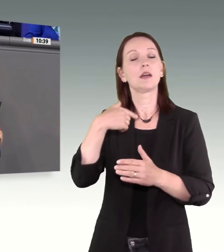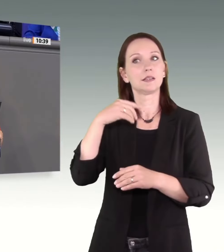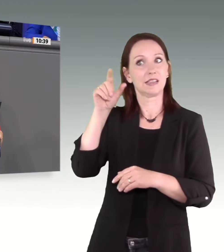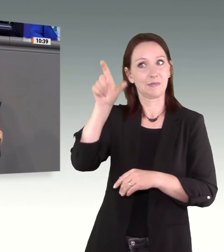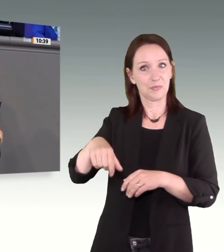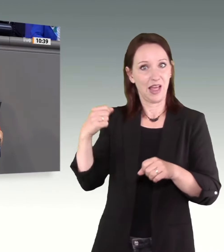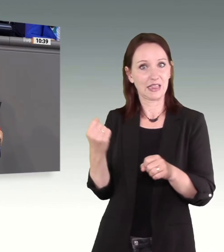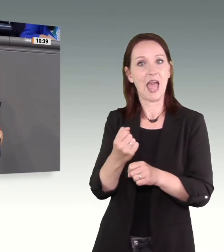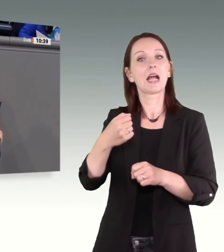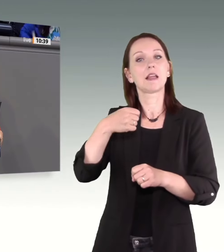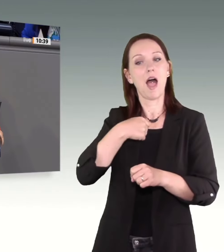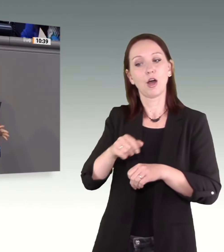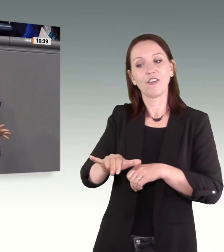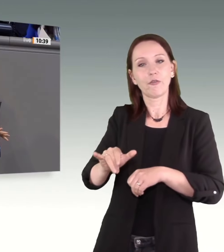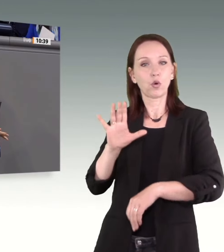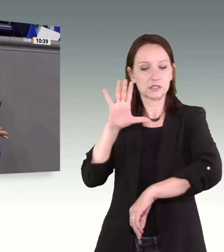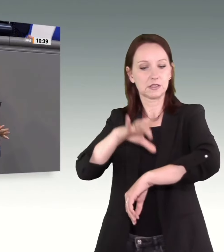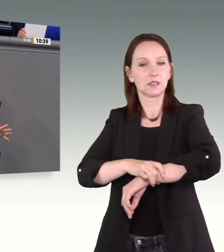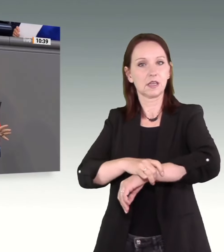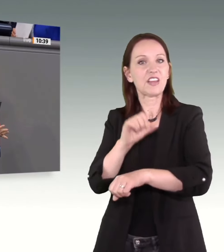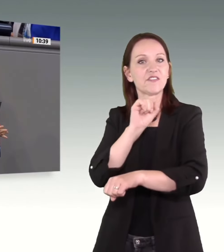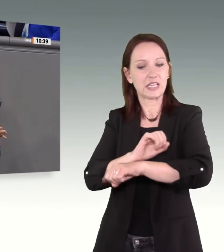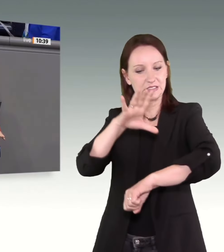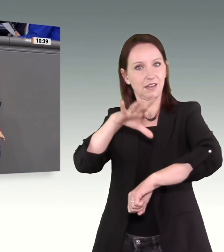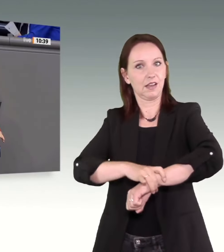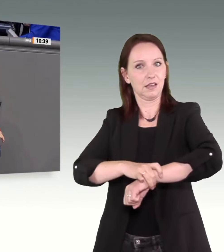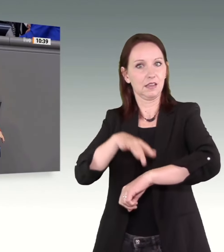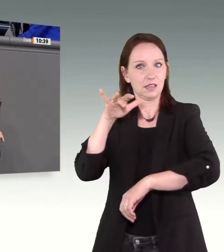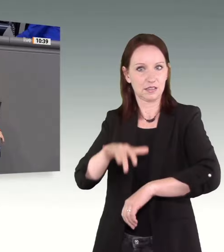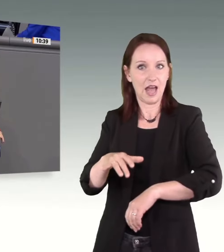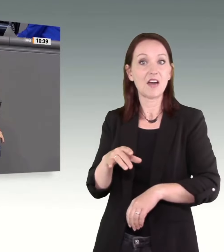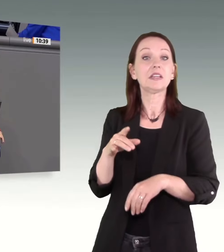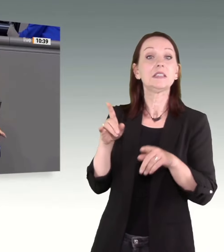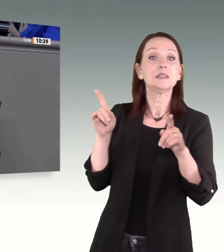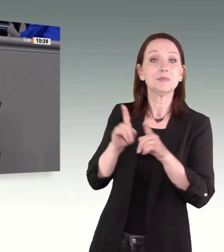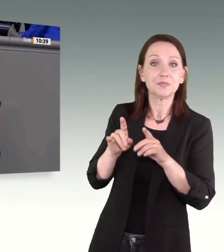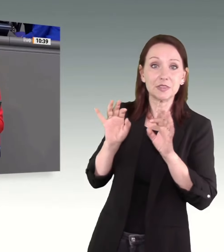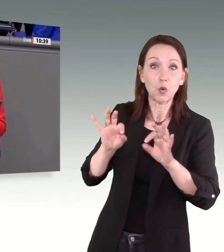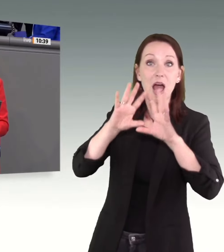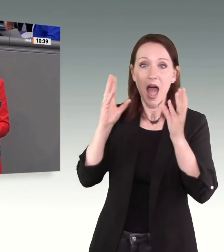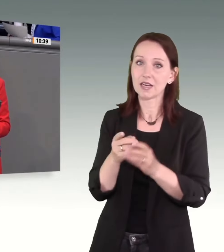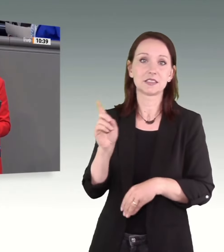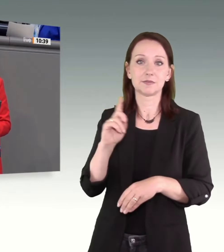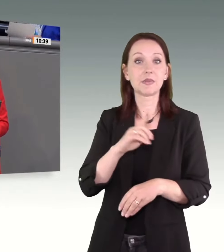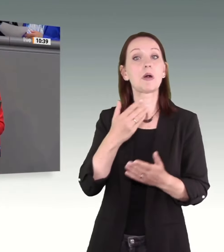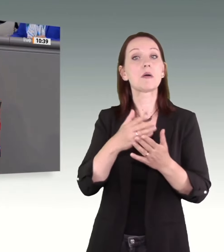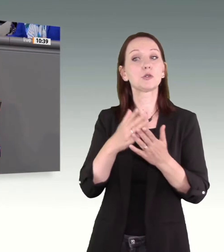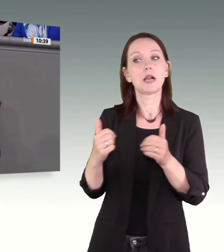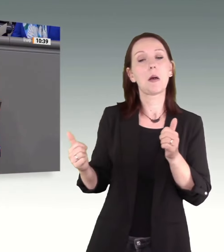Allheilmittel, aber ein geeignetes Mittel aus meiner Sicht von vielen für den Schutz vor Partnerschaftsgewalt. Wobei ich hier betonen möchte,